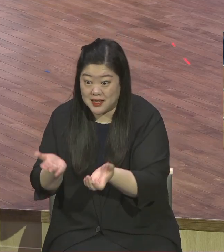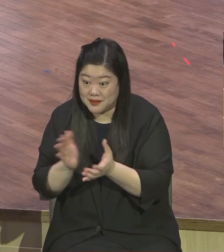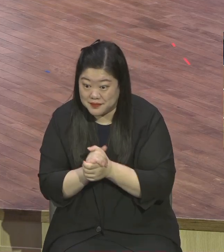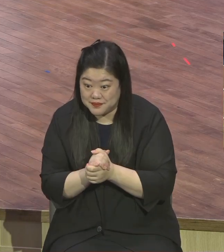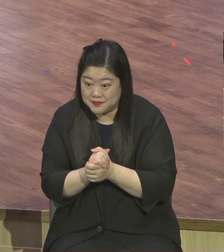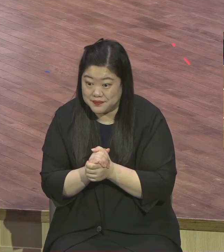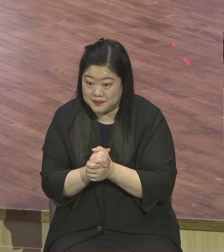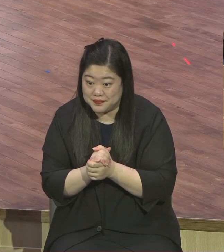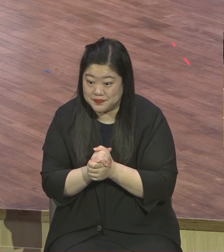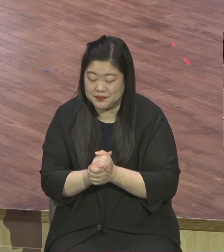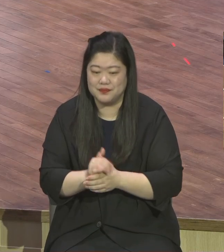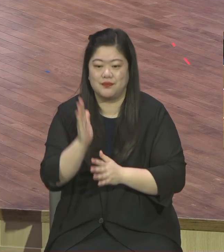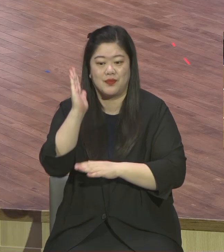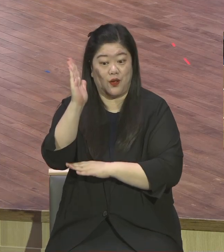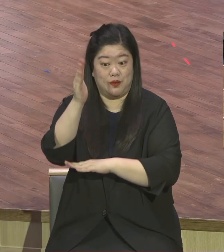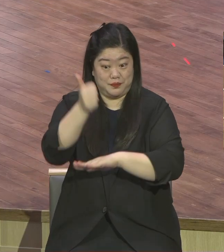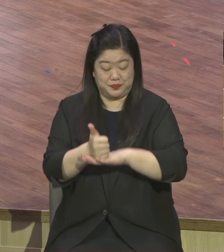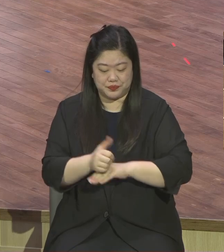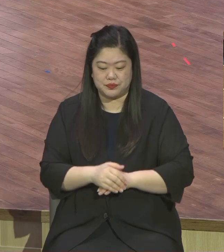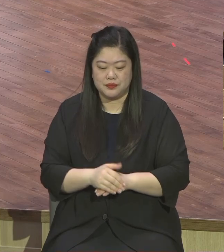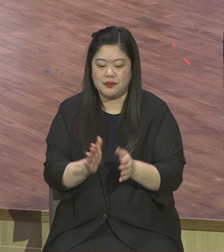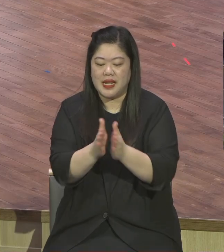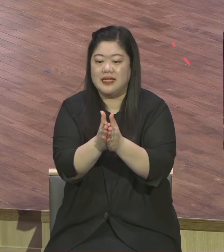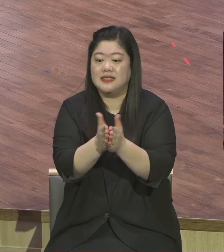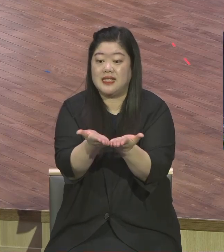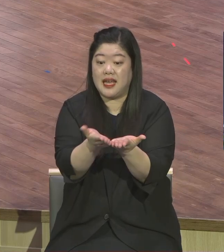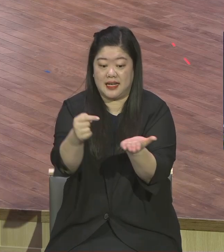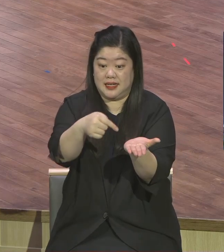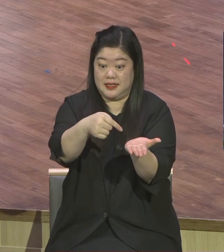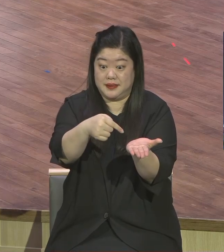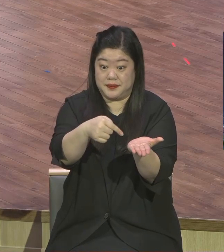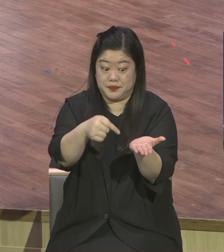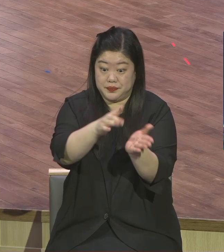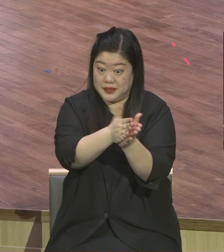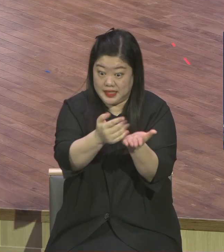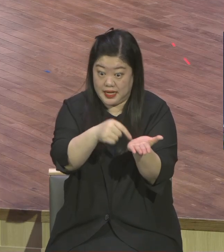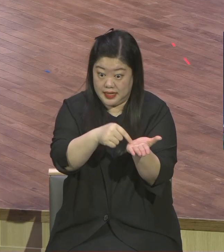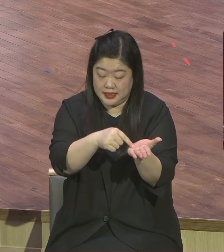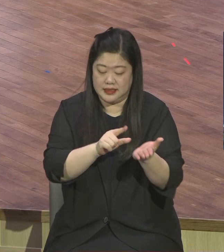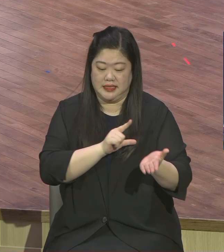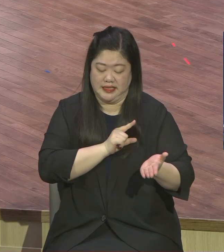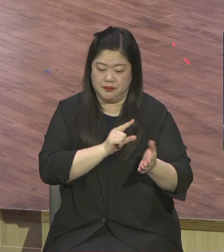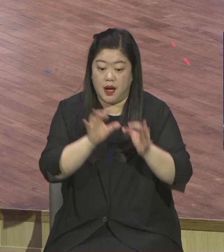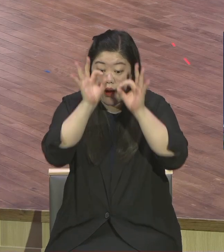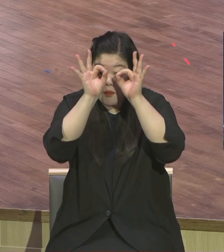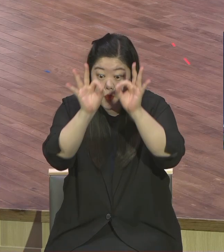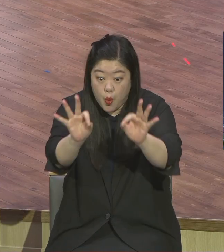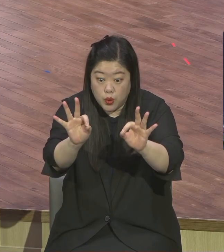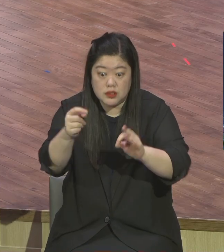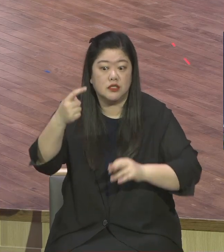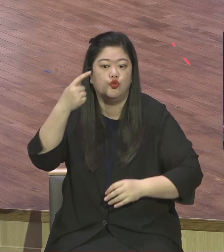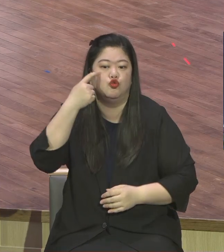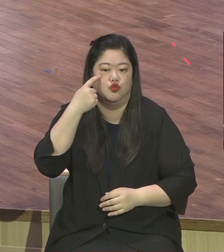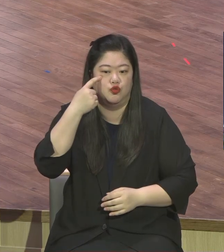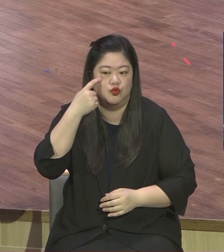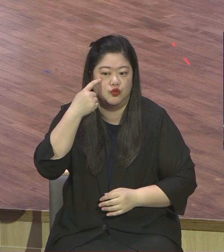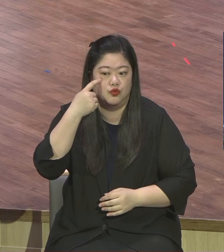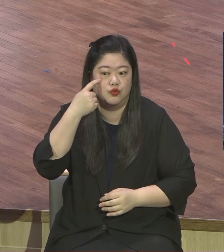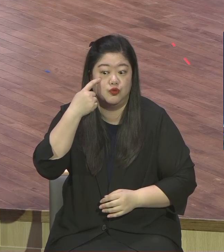보는 눈 이란 제목의 글이 있습니다 보는 눈 이란 글인데 23세에 혼자